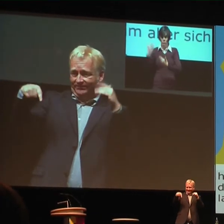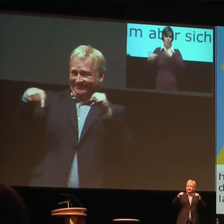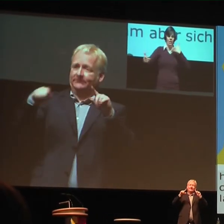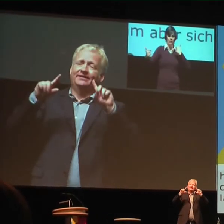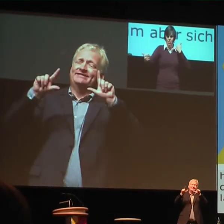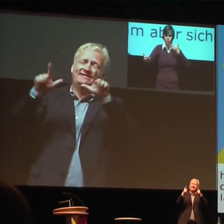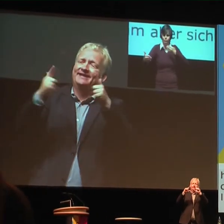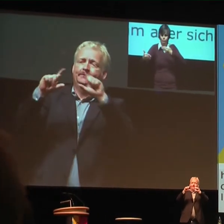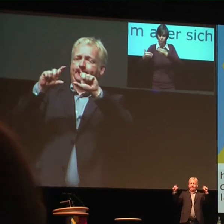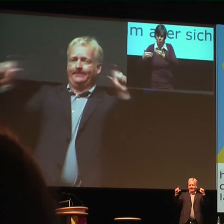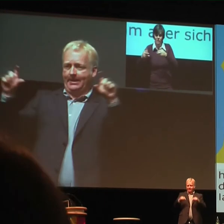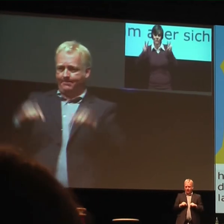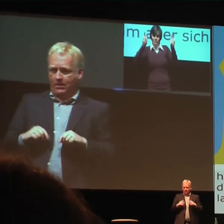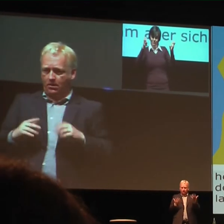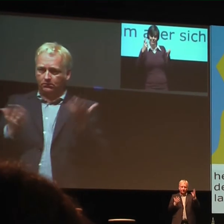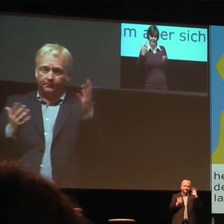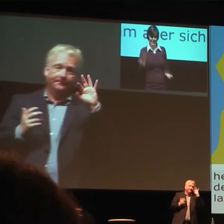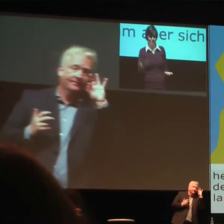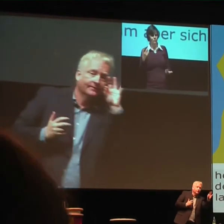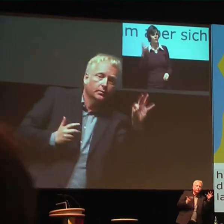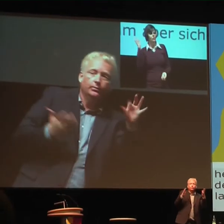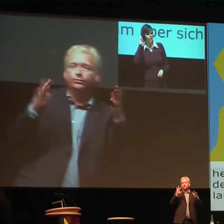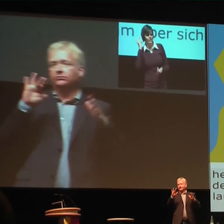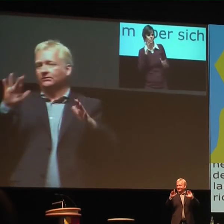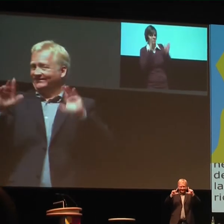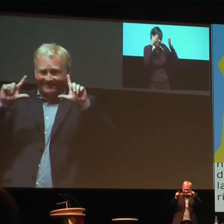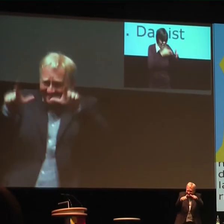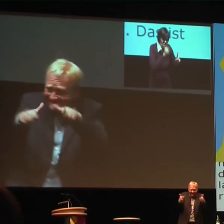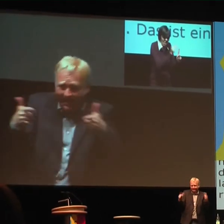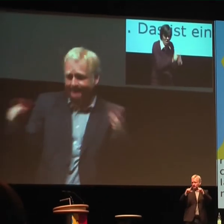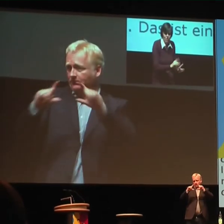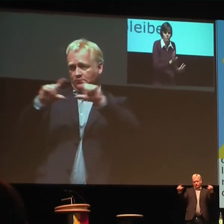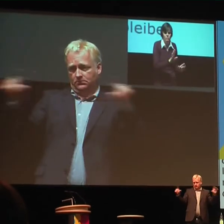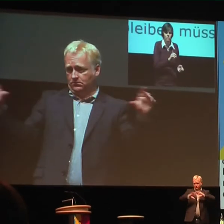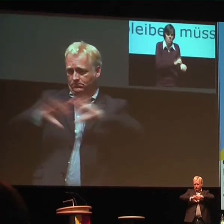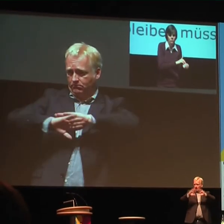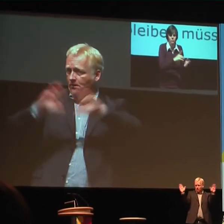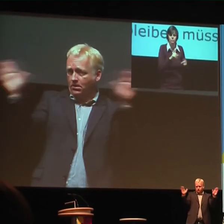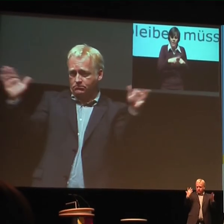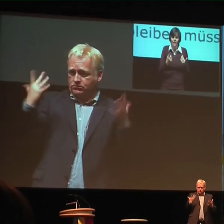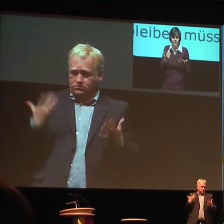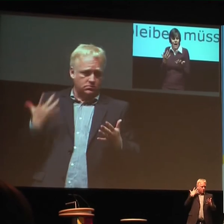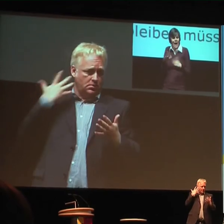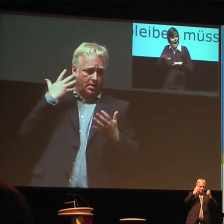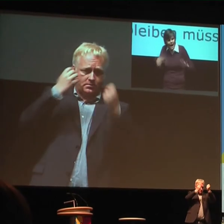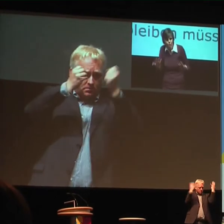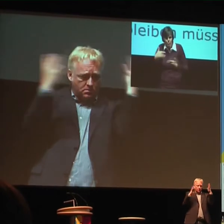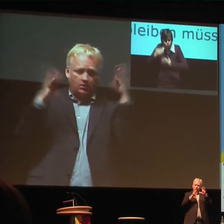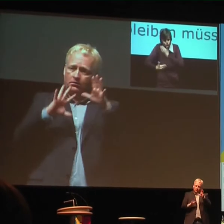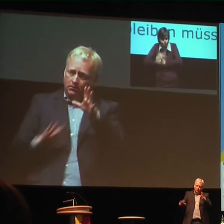Und es ist kein Thema mehr, dass Kinder implantiert werden. Es gibt keine Diskussion mehr für oder gegen das